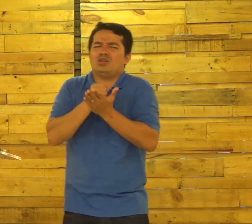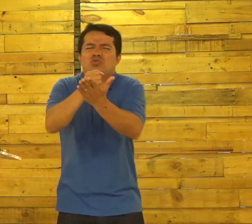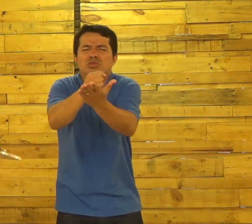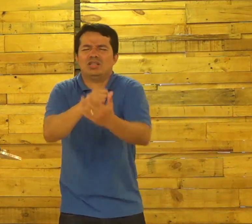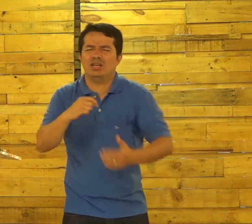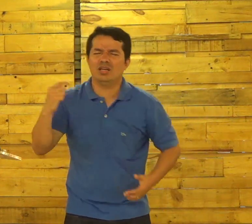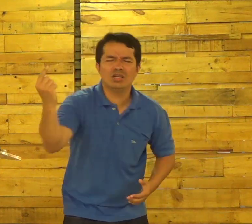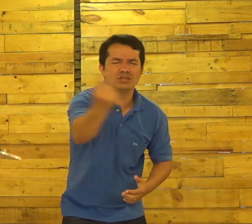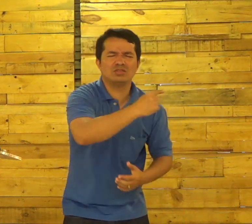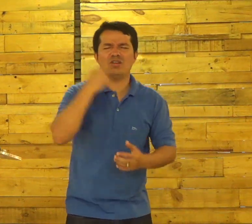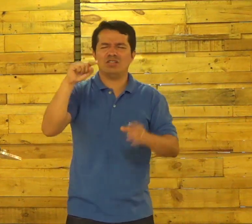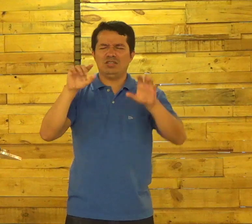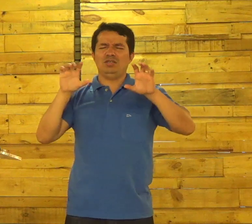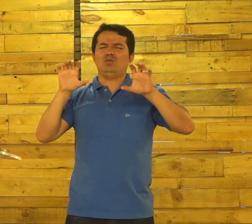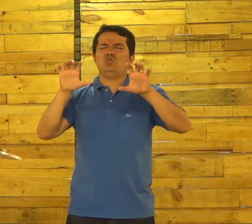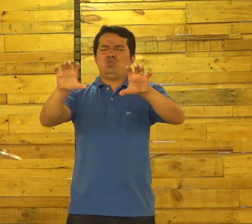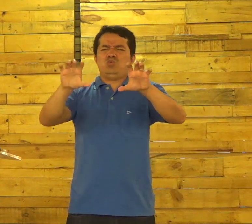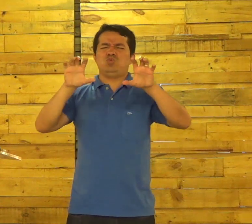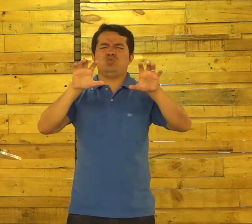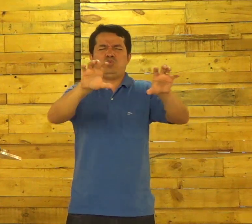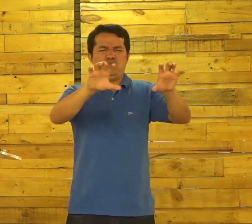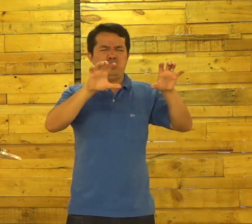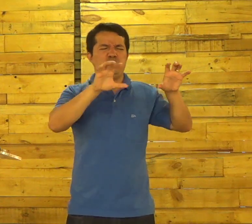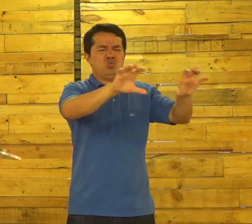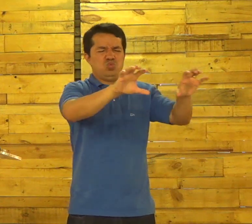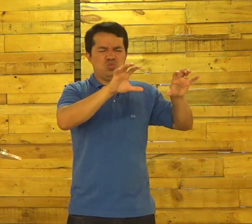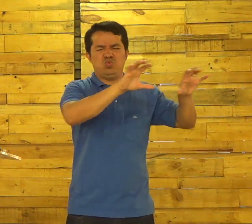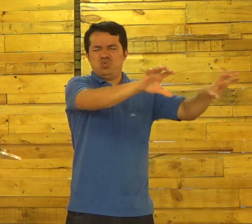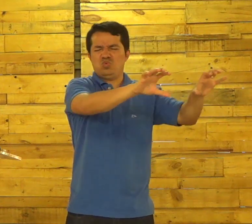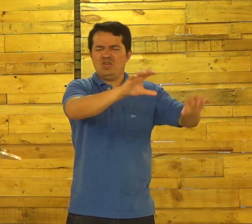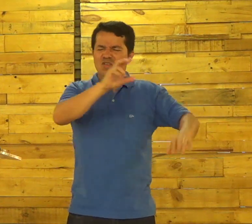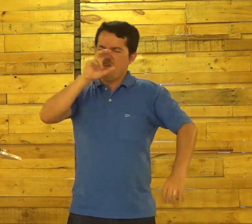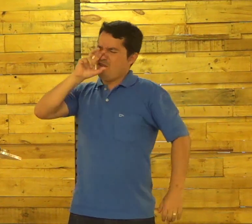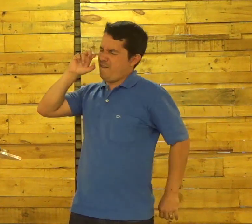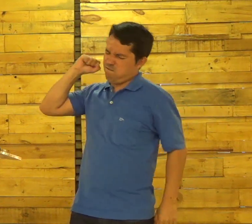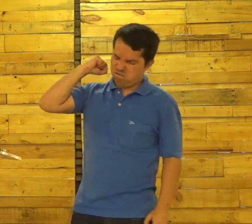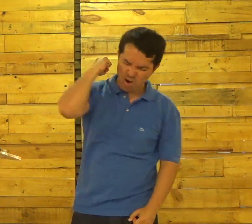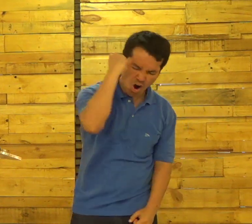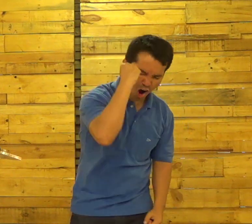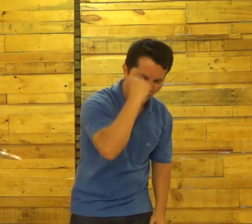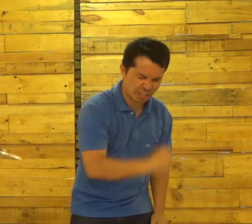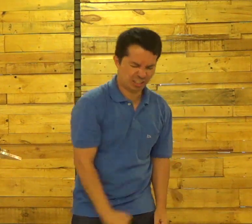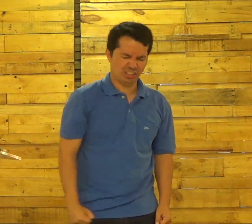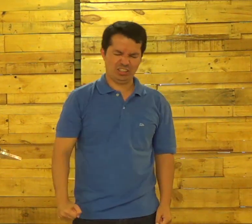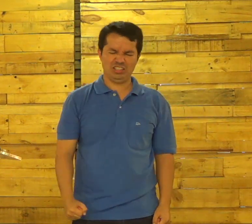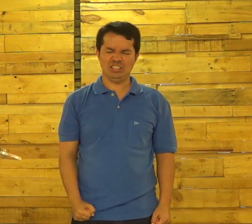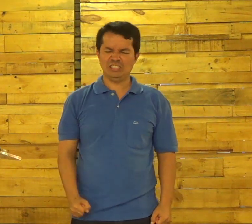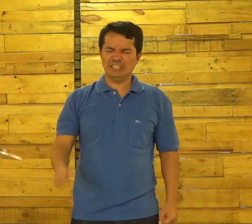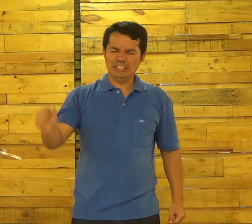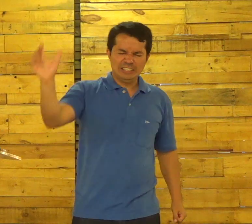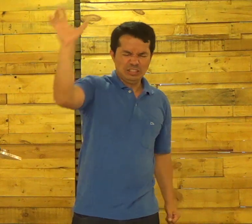ajuda Nos ajuda A influenciar Fortemente